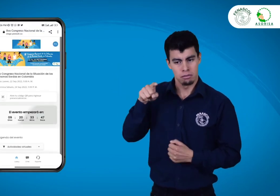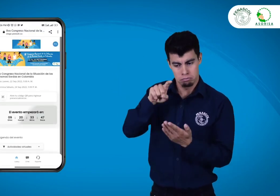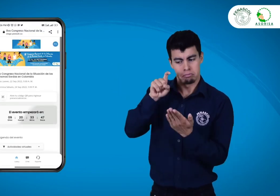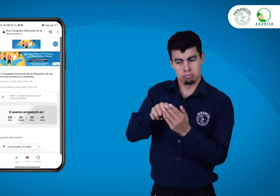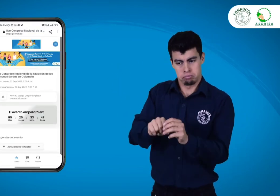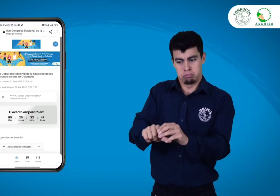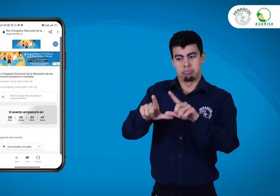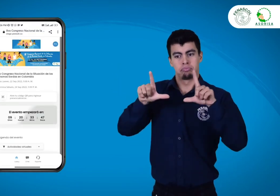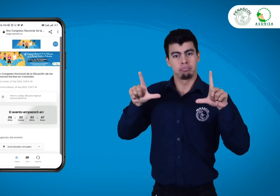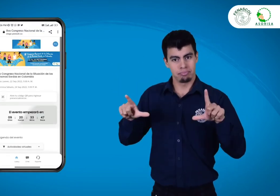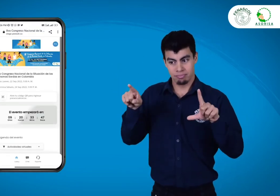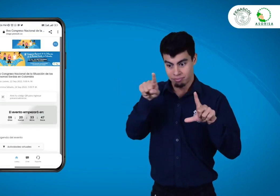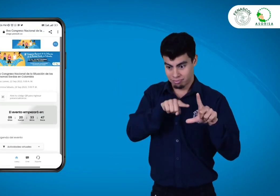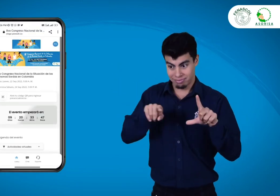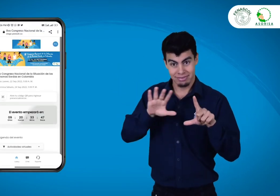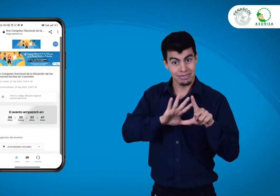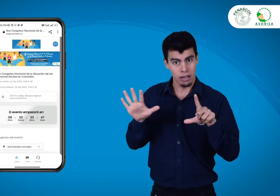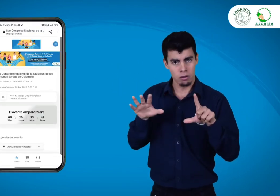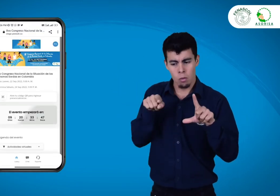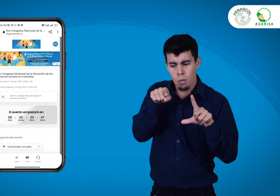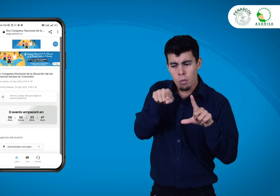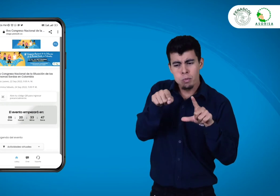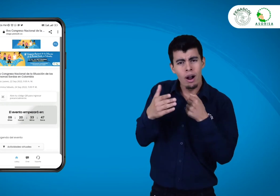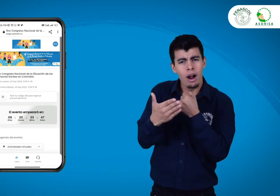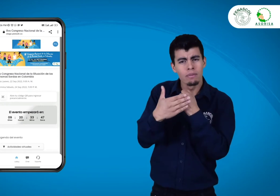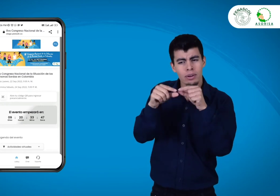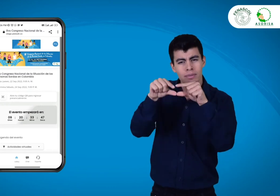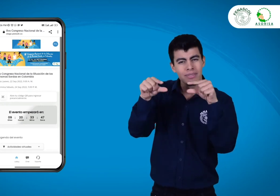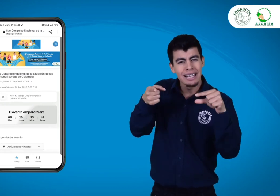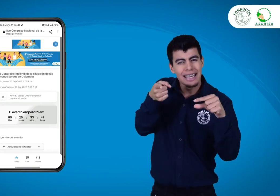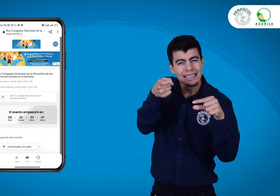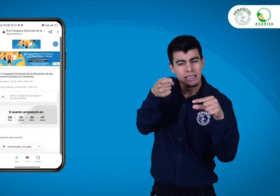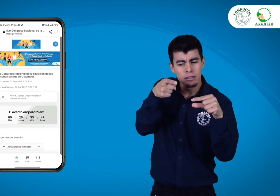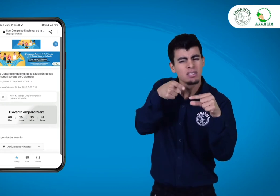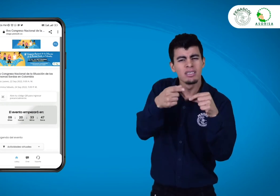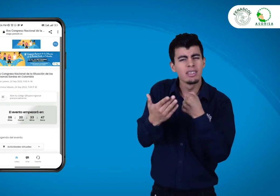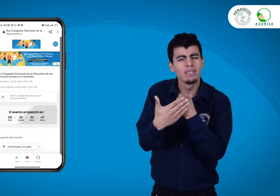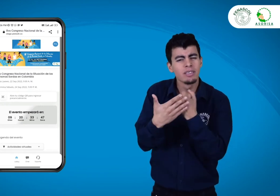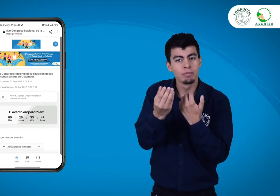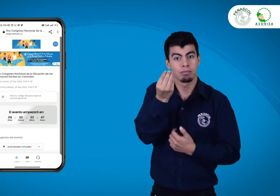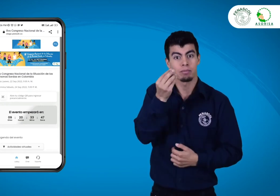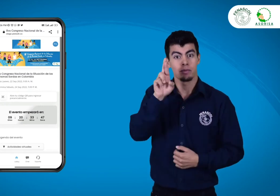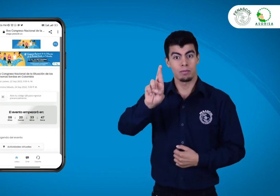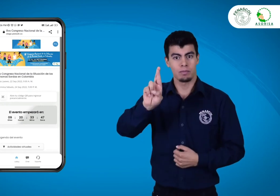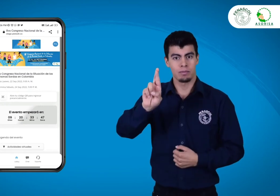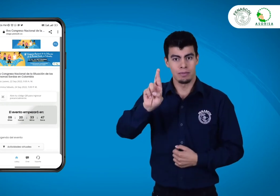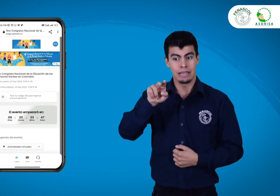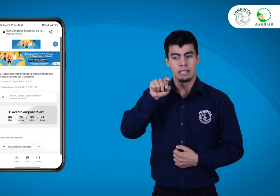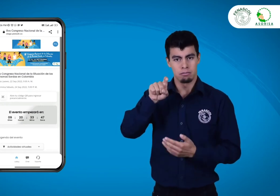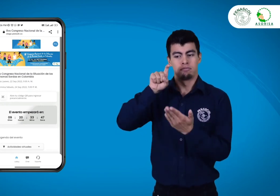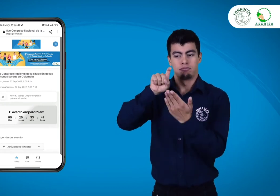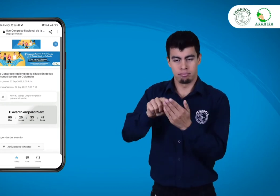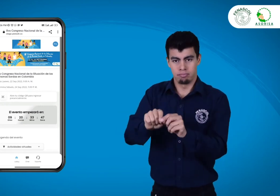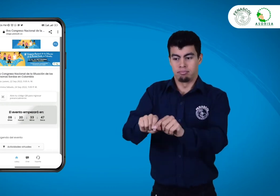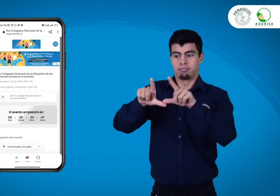Hecho esto, verás un mensaje de color gris que al darle clic abrirá tu código QR como lo puedes observar.